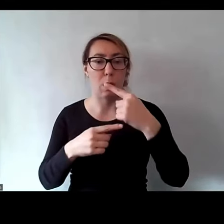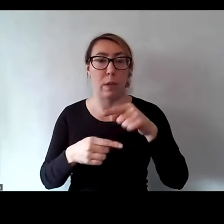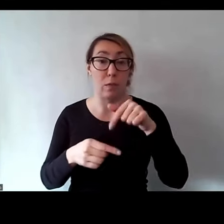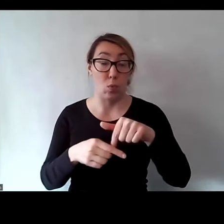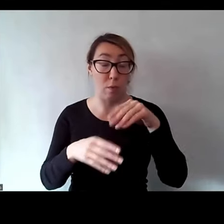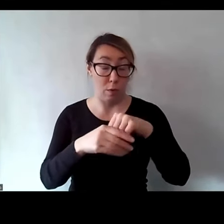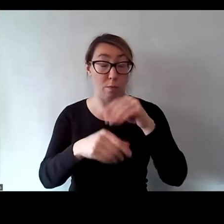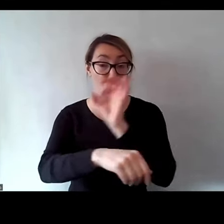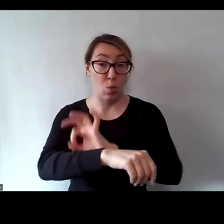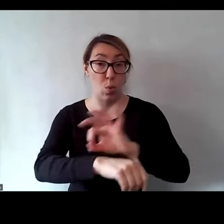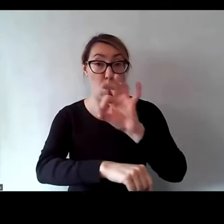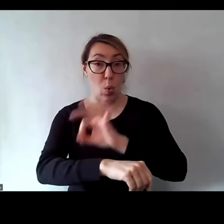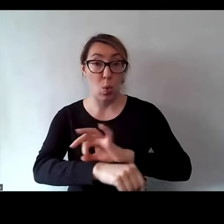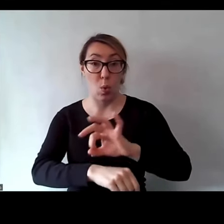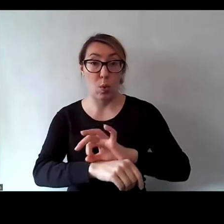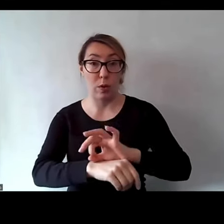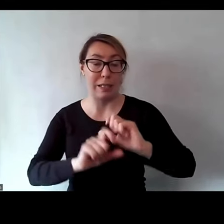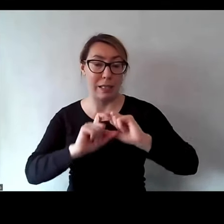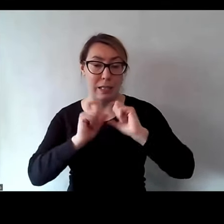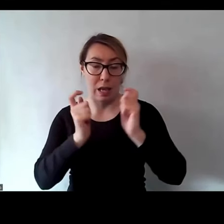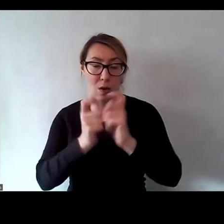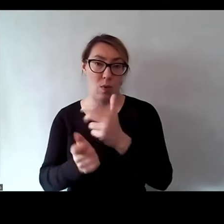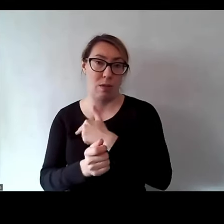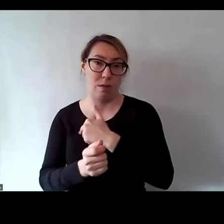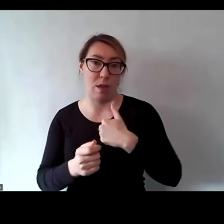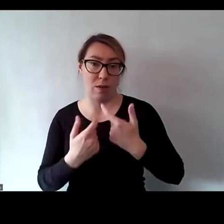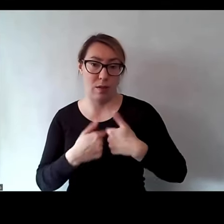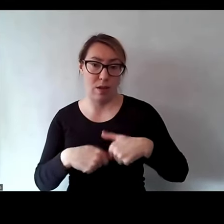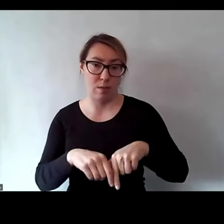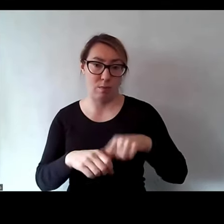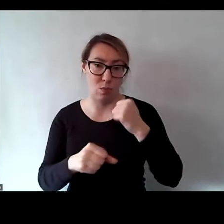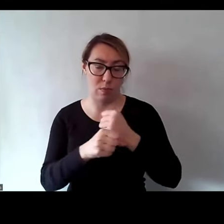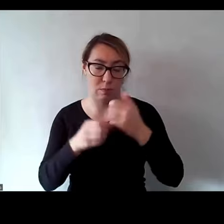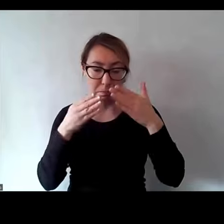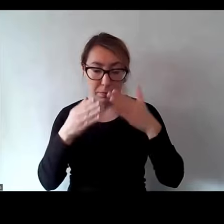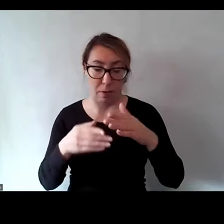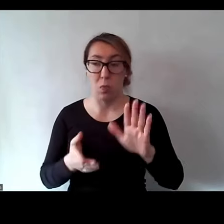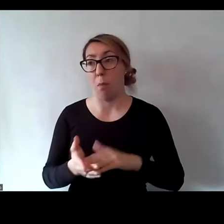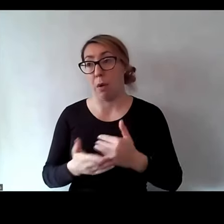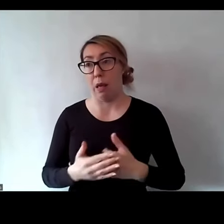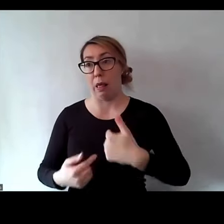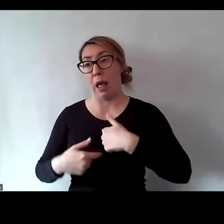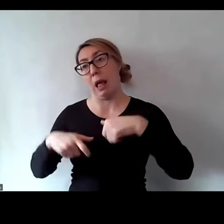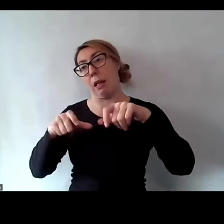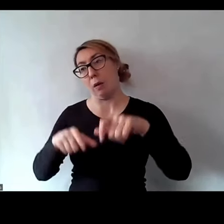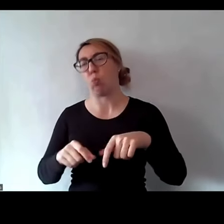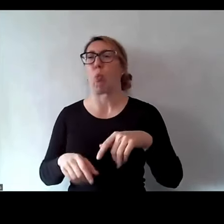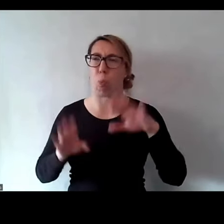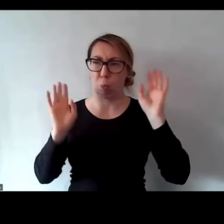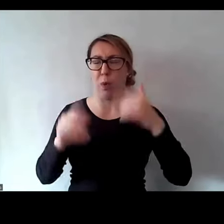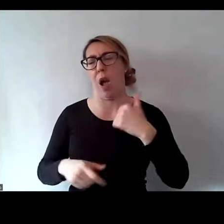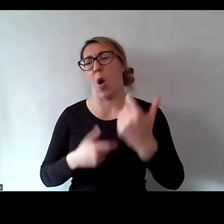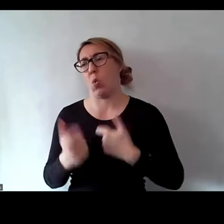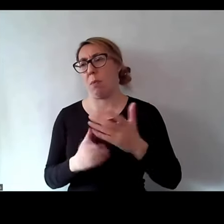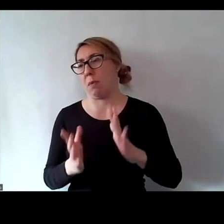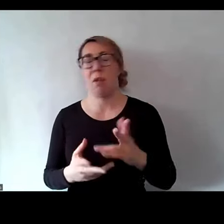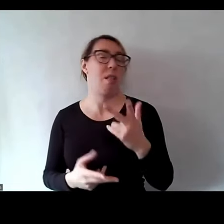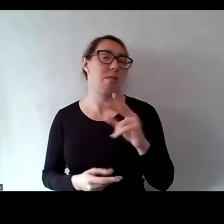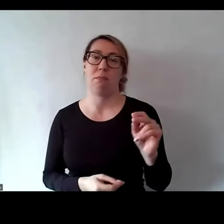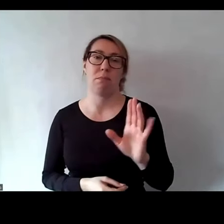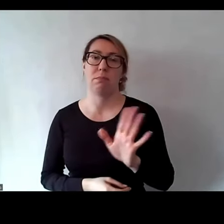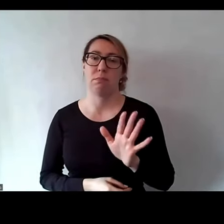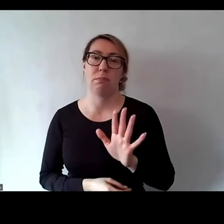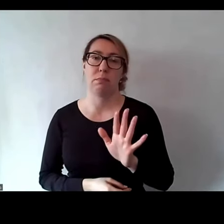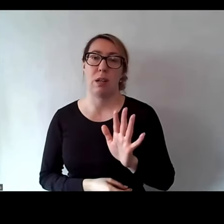projekcie pracował cały nasz zespół. To nie było tak, że ja sobie usiadłem i powiem, a dobra, to ja to zrobię. Nie,